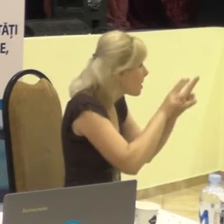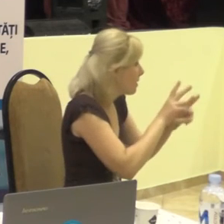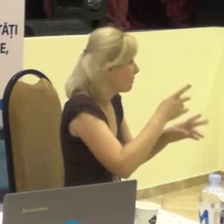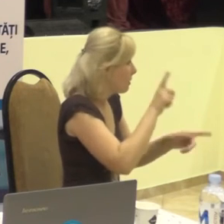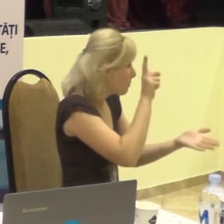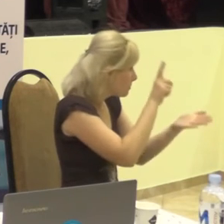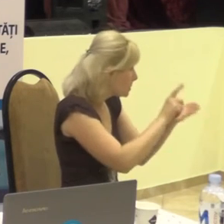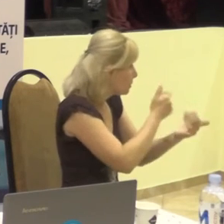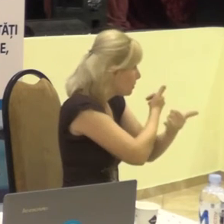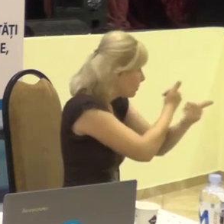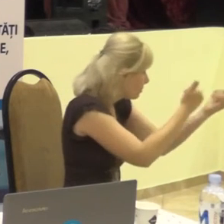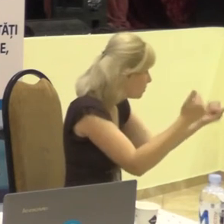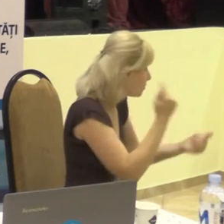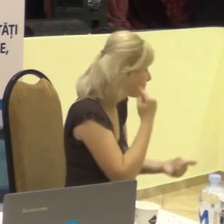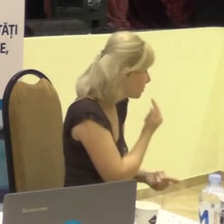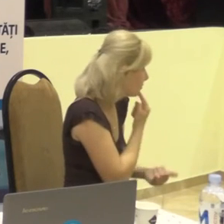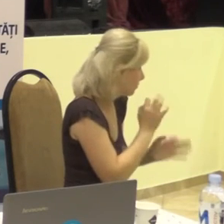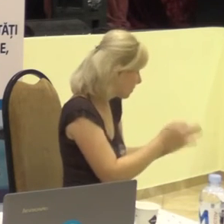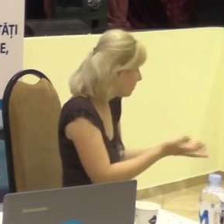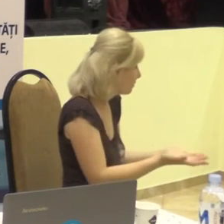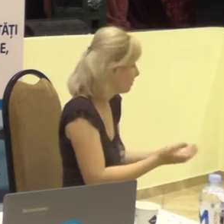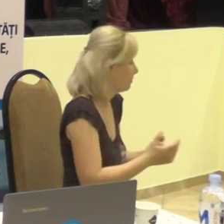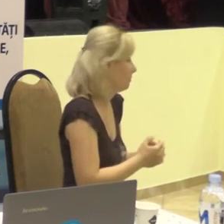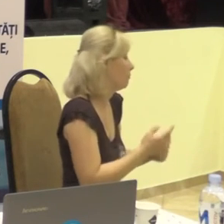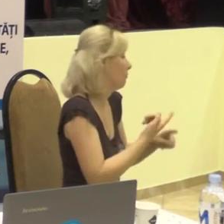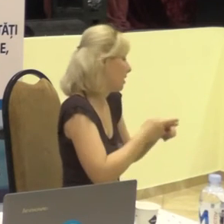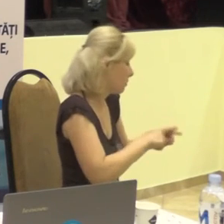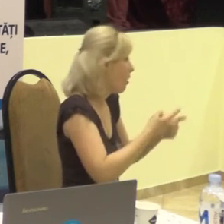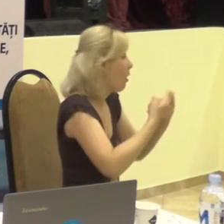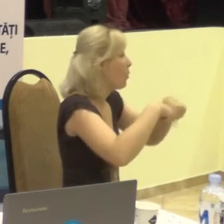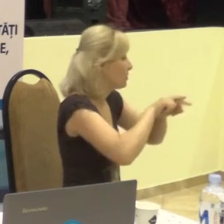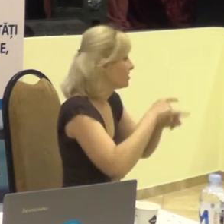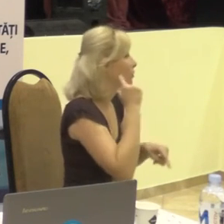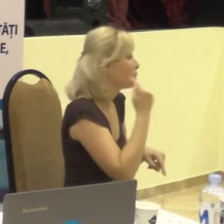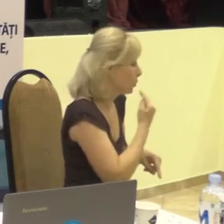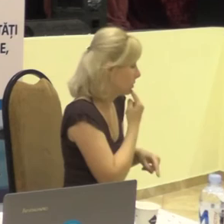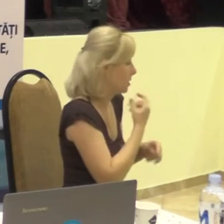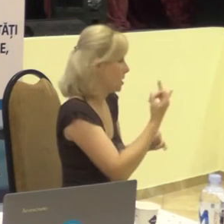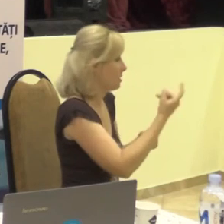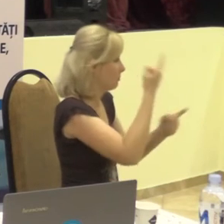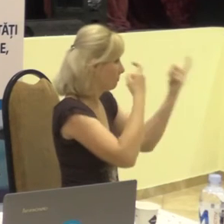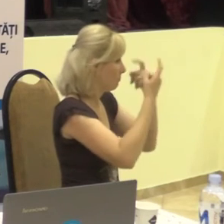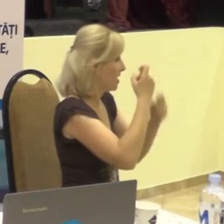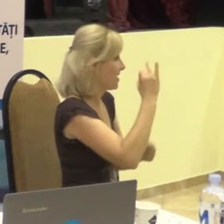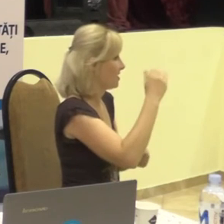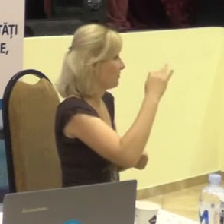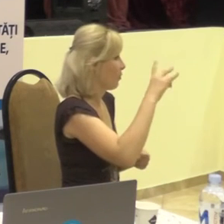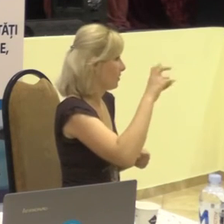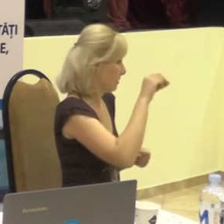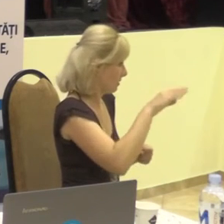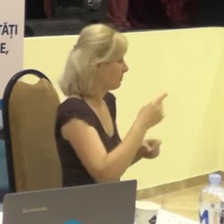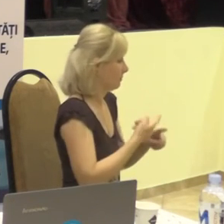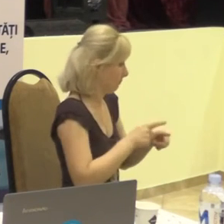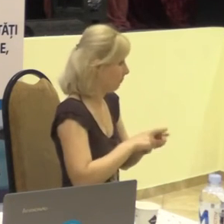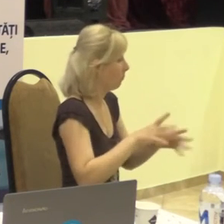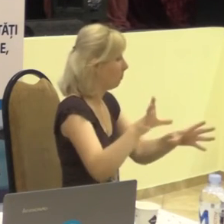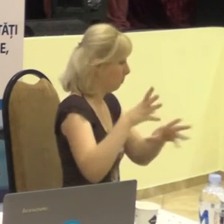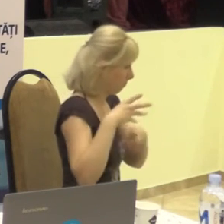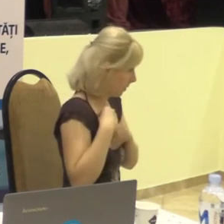Atunci Asociația Surților și cu ajutorul Infonet au